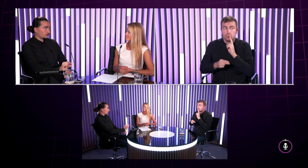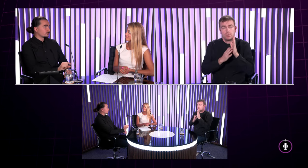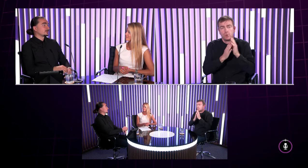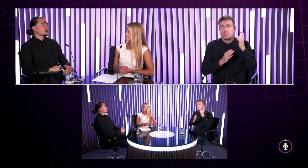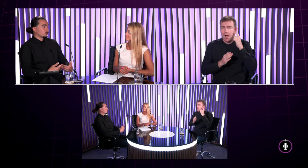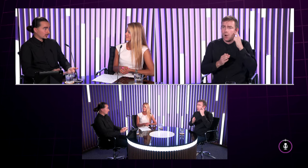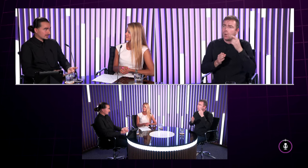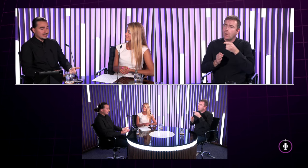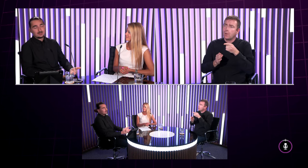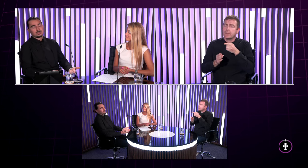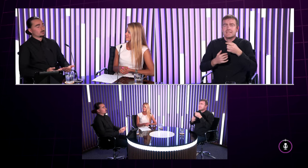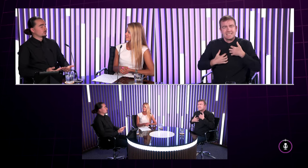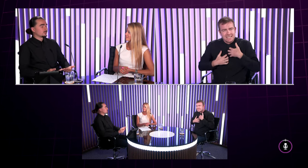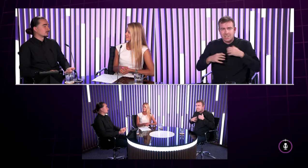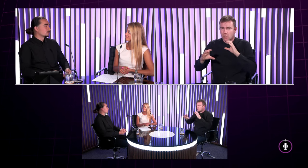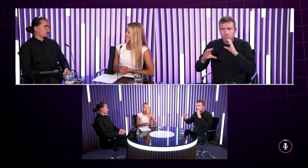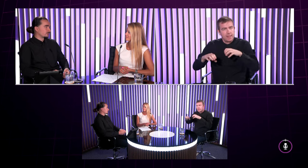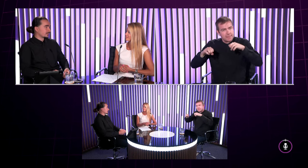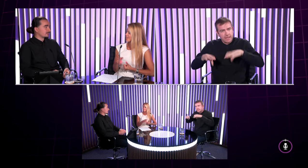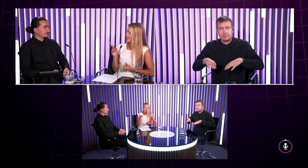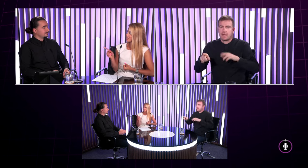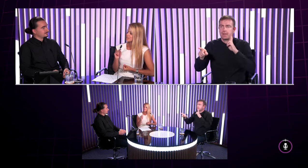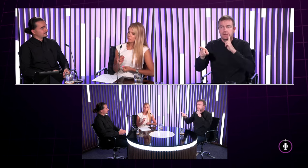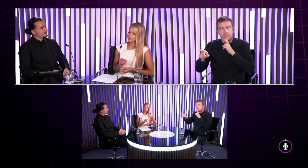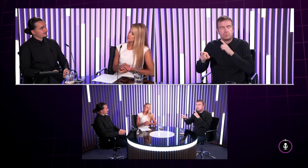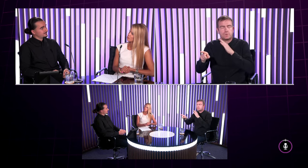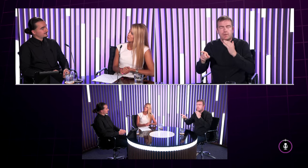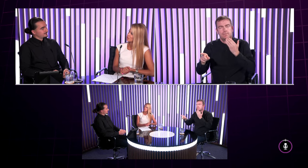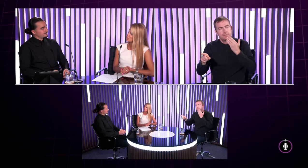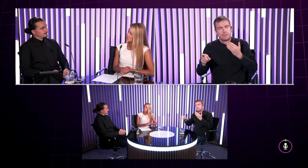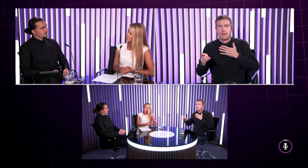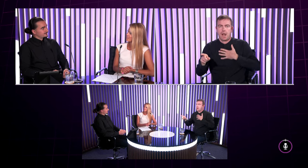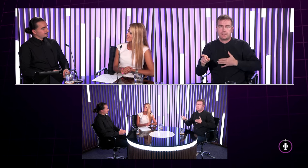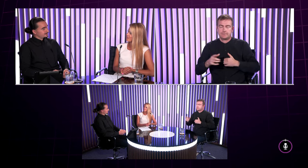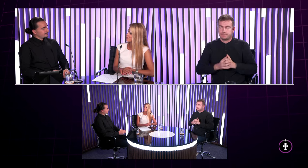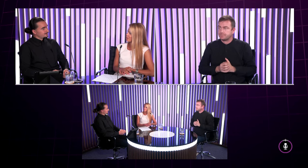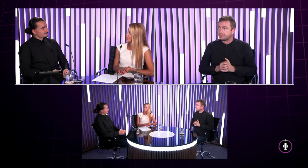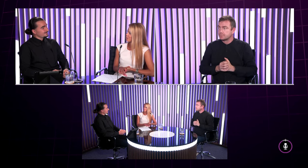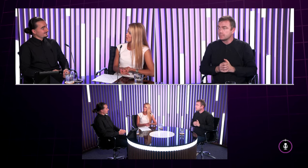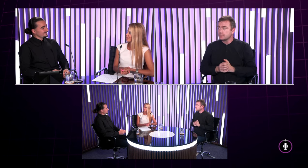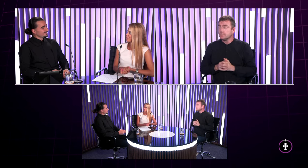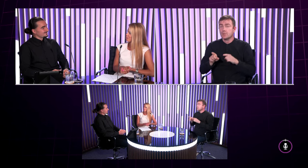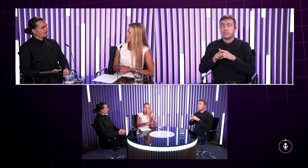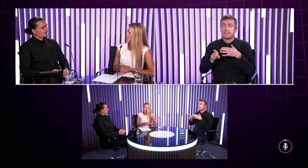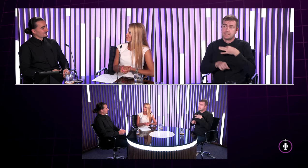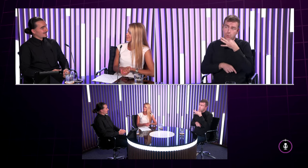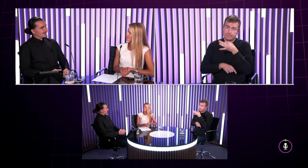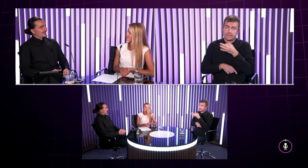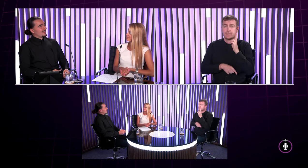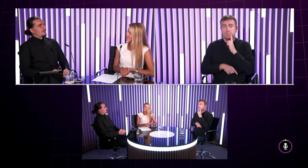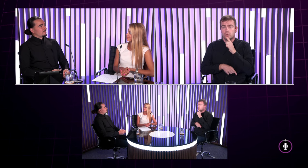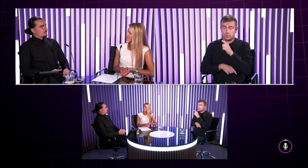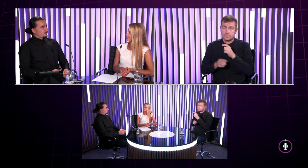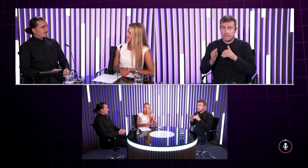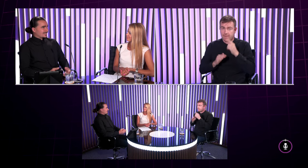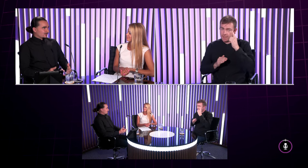trošku toho porozumienia trošku tej snahy nepočujúci vám to stonásobne vráti a to sa idem opäť či sú to vďačnejší ľudia z vášho pohľadu možno ako my počujúci